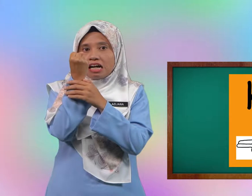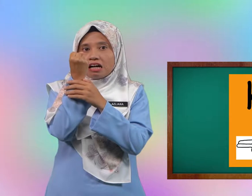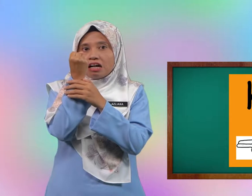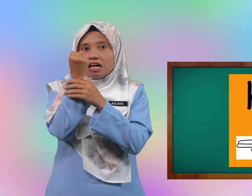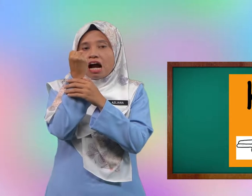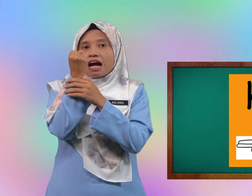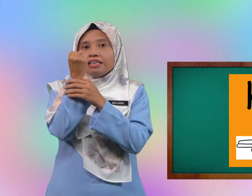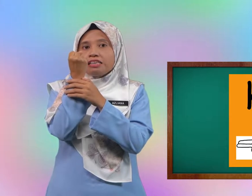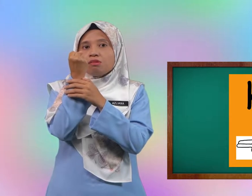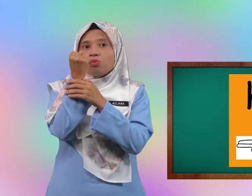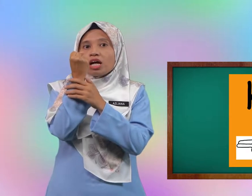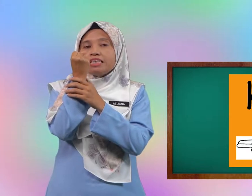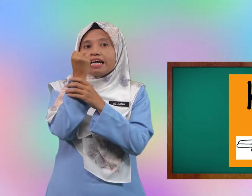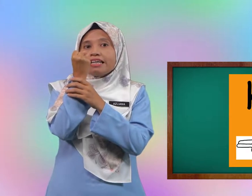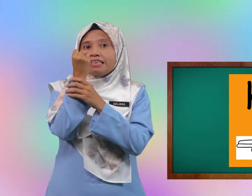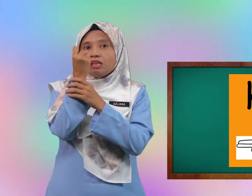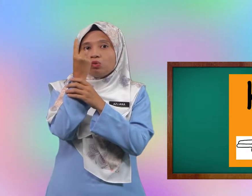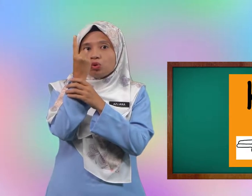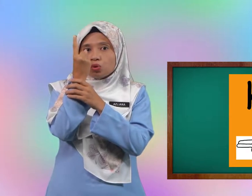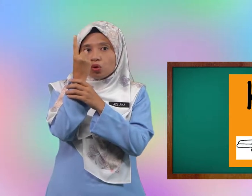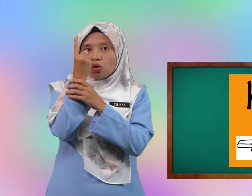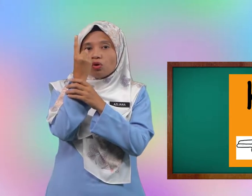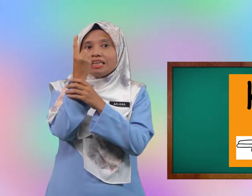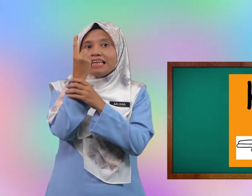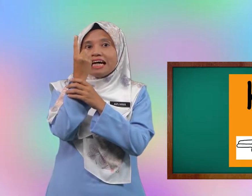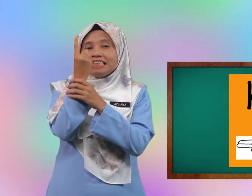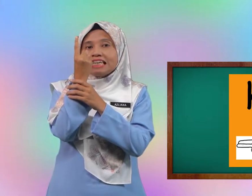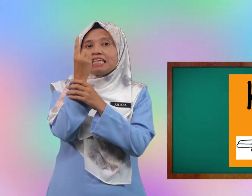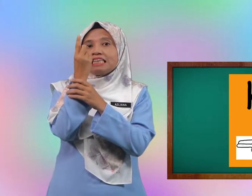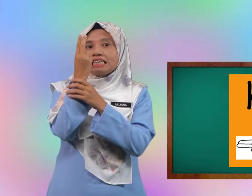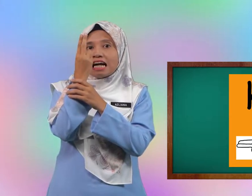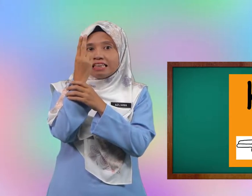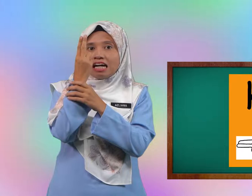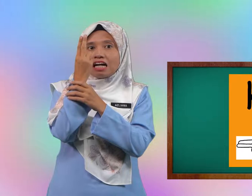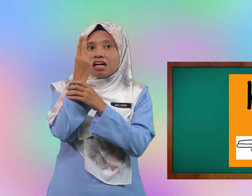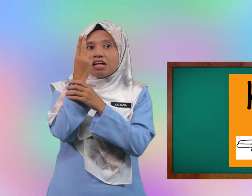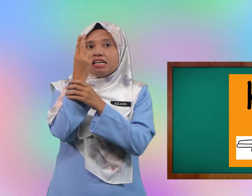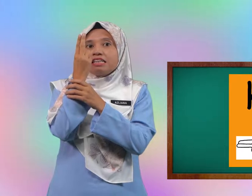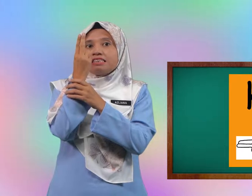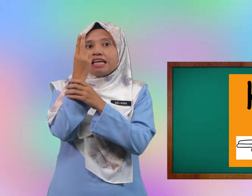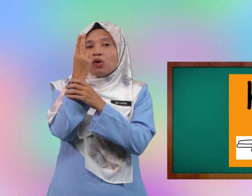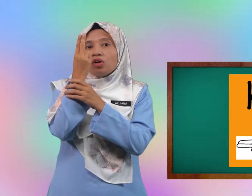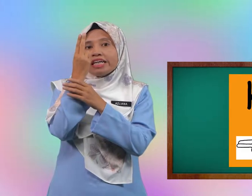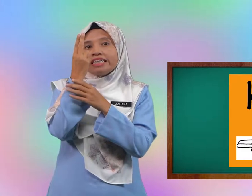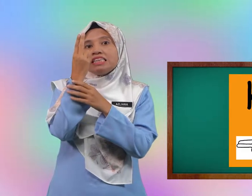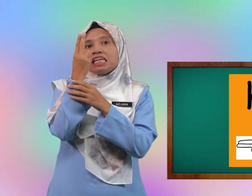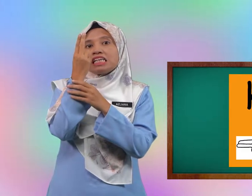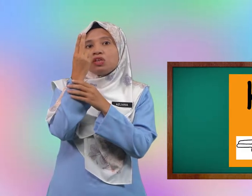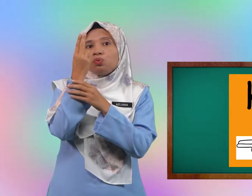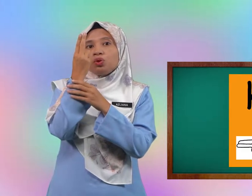hanya buka jari terlunjuk dan jari tengah anda serungkan kedua